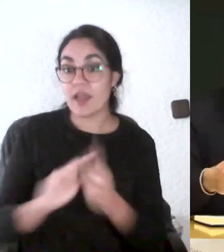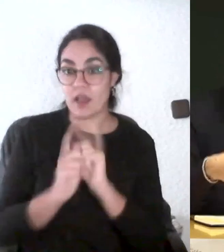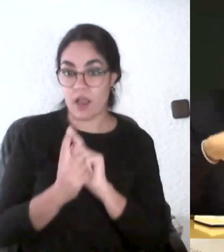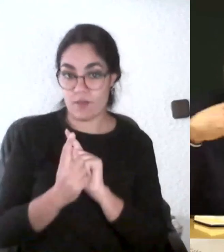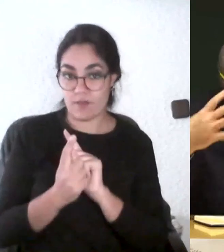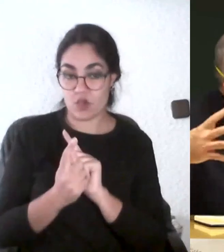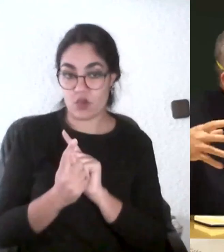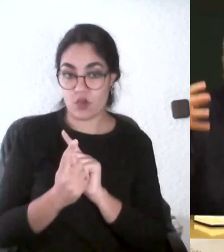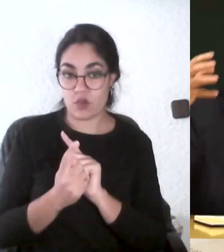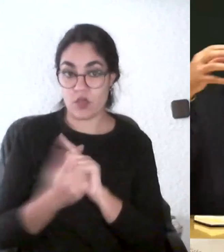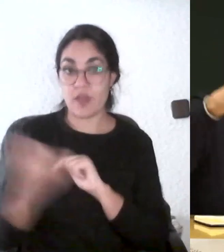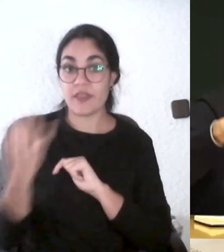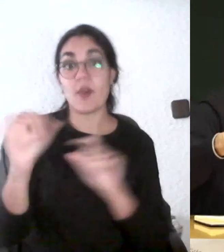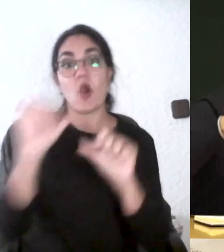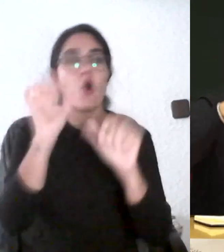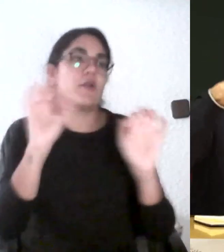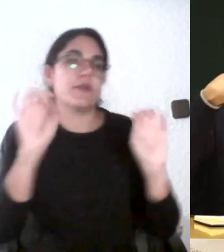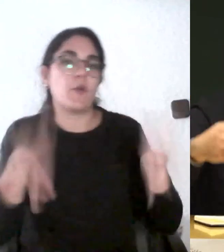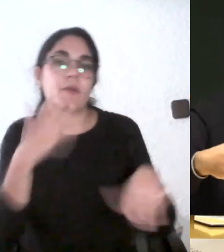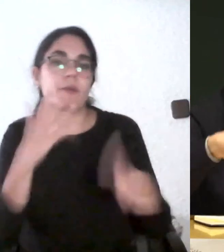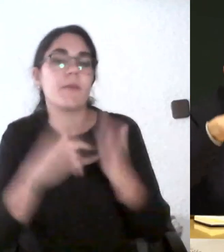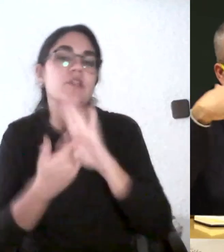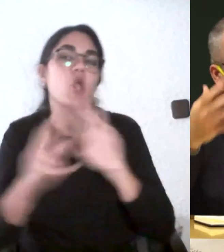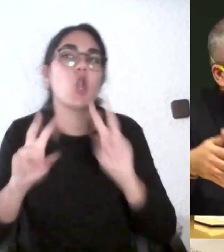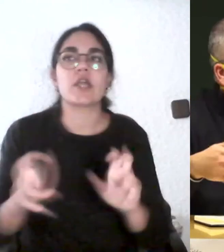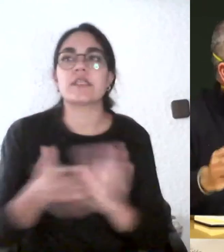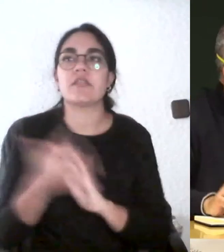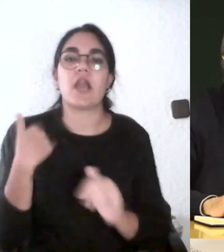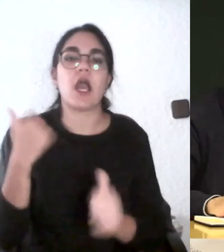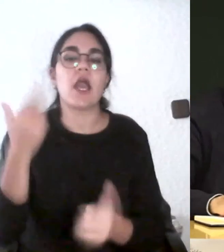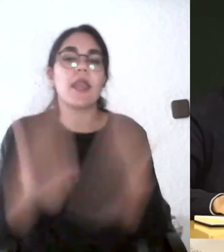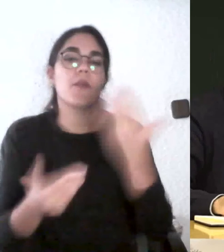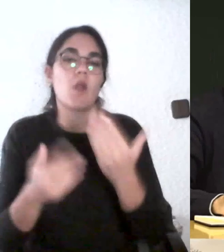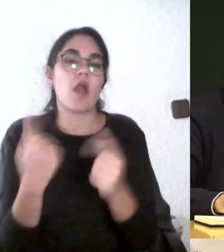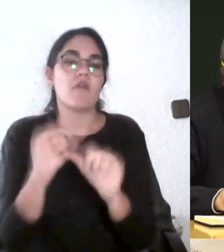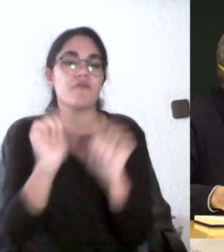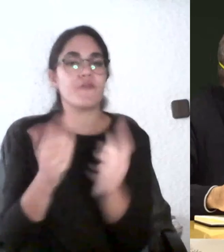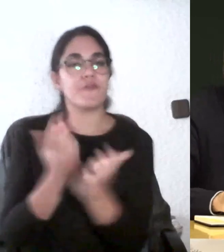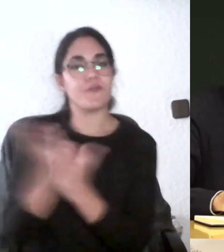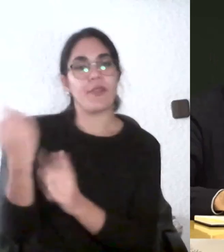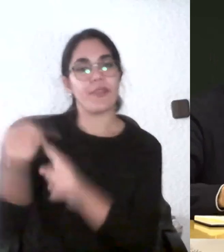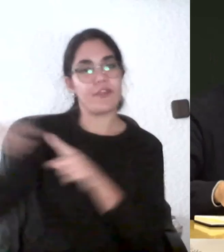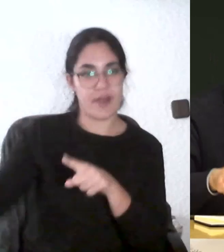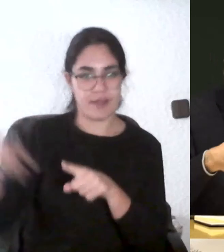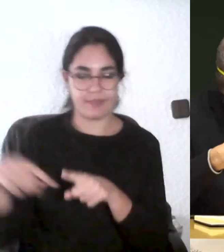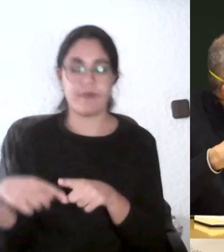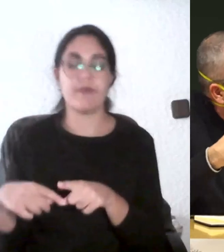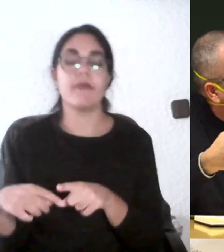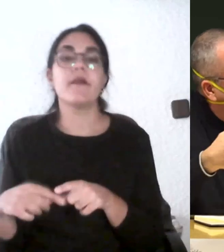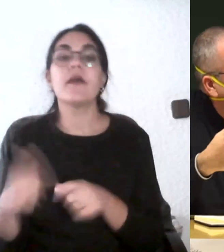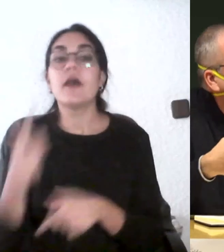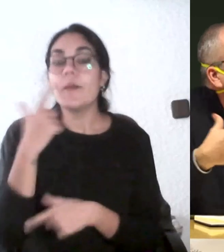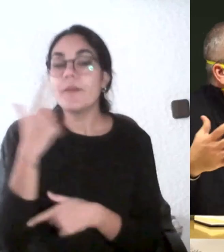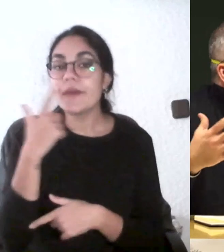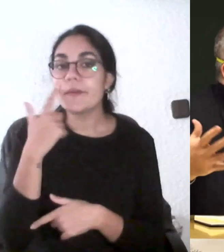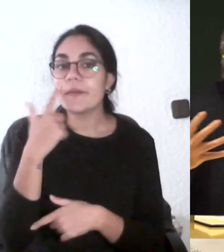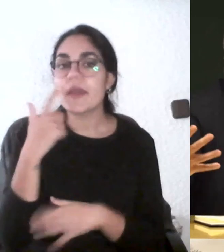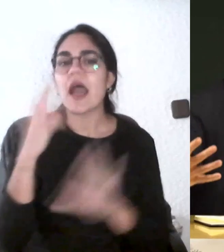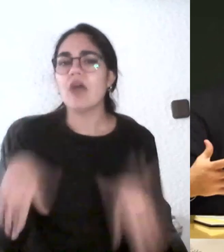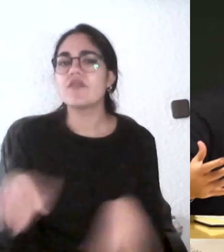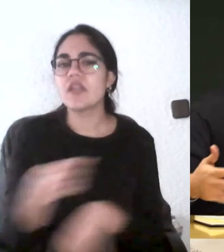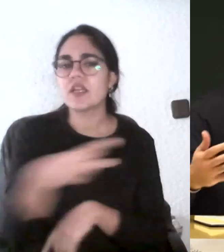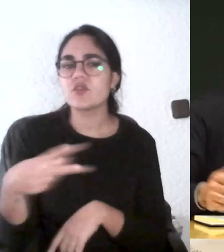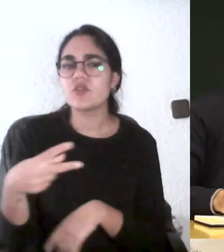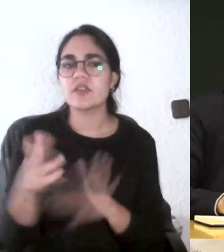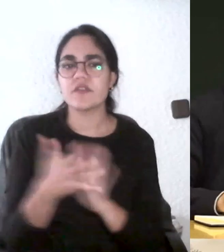forma de evaluar debido a que la metodología lleva a tener otras calificaciones etcétera hasta qué punto lo que acabe obteniendo a la